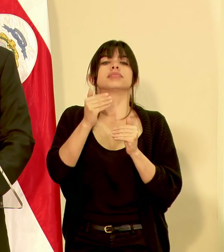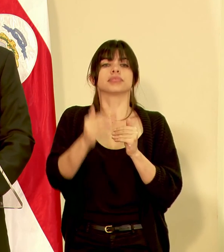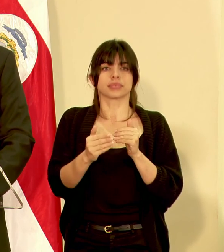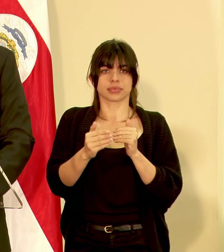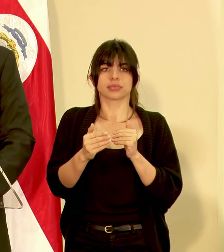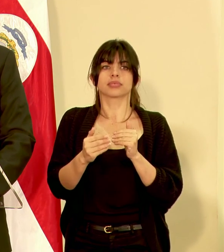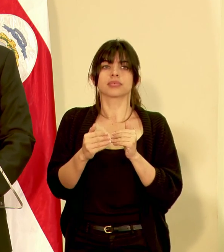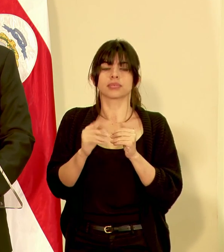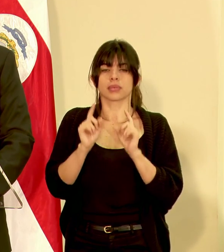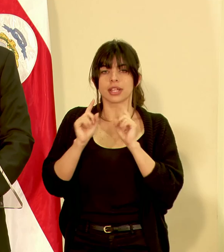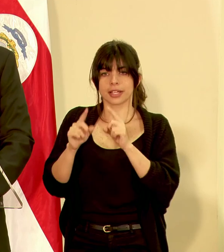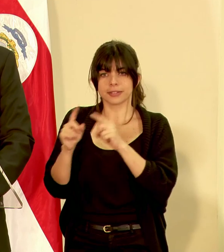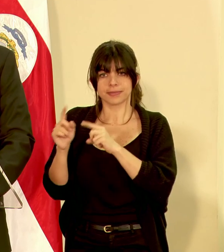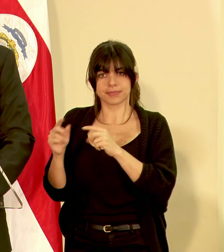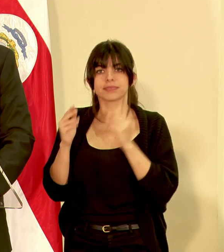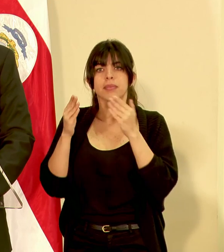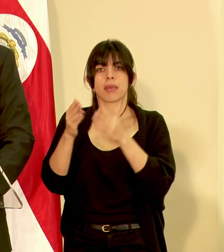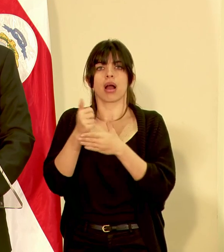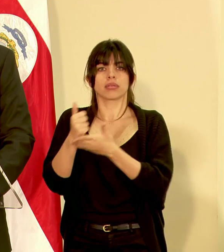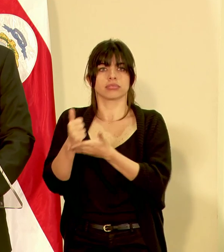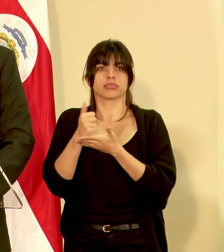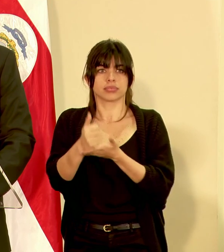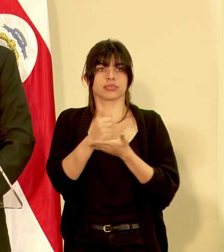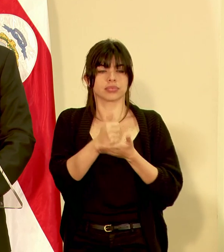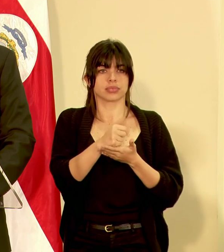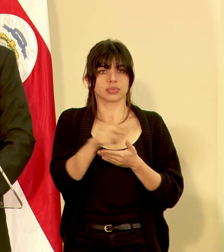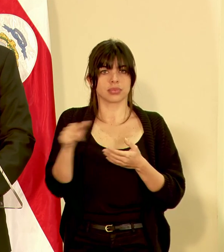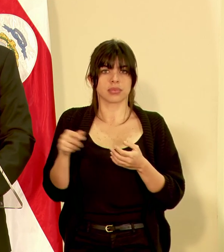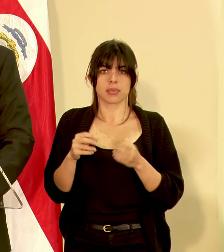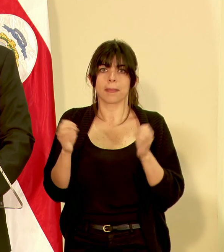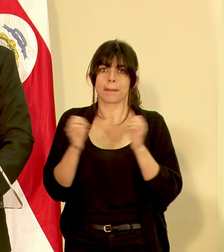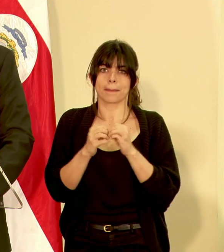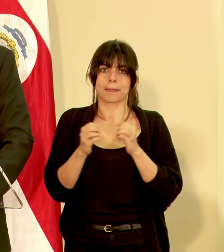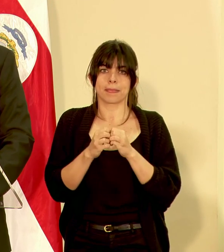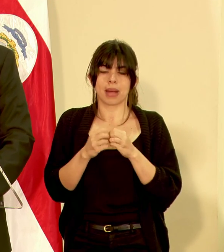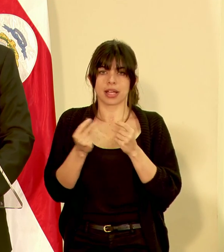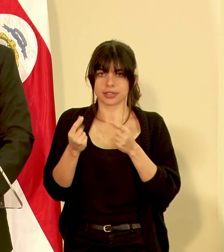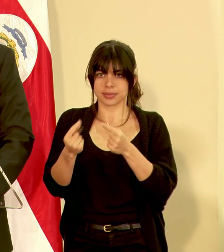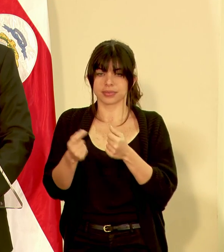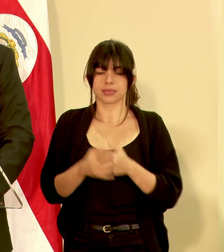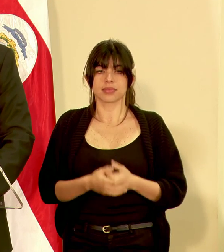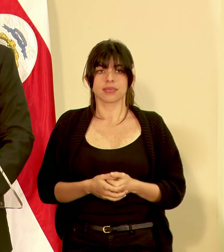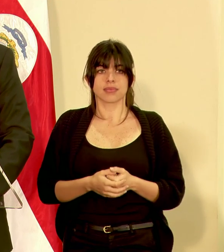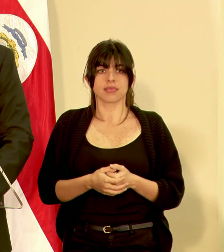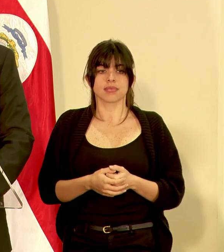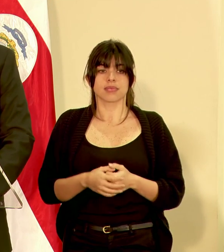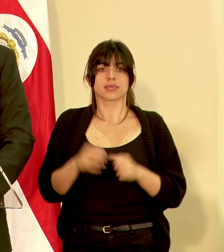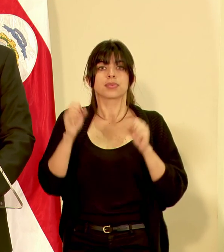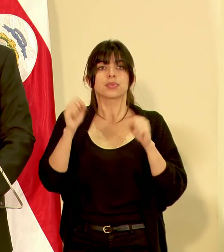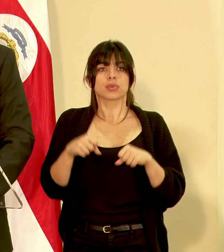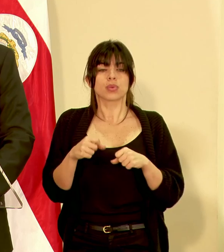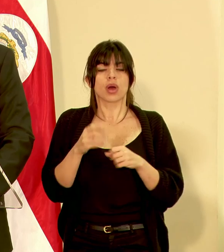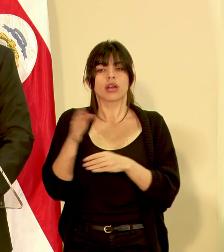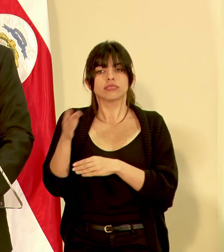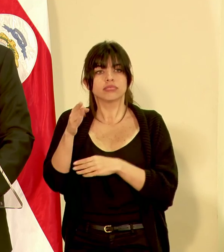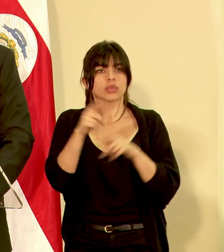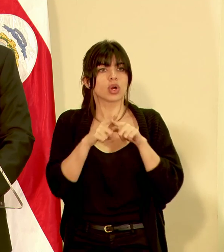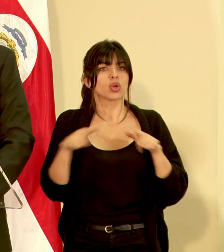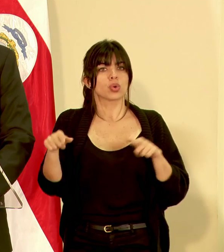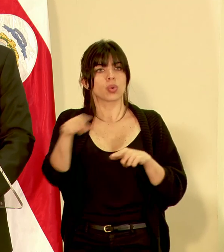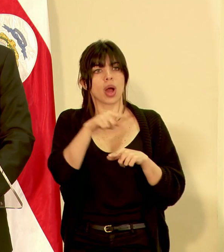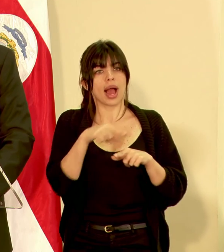asistencia estará llegando con más celeridad y llegará a los sectores que